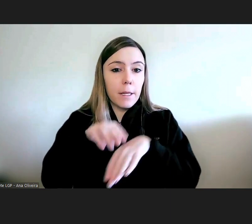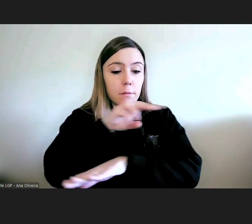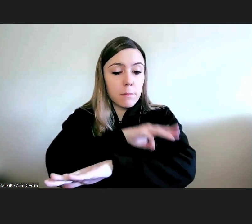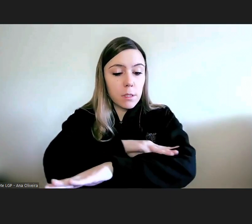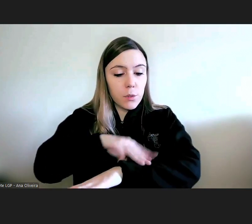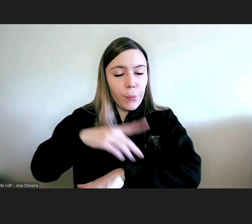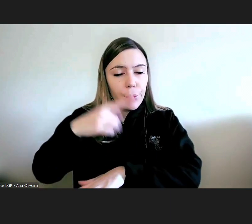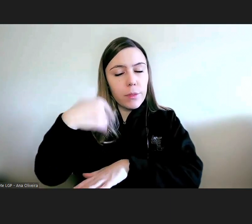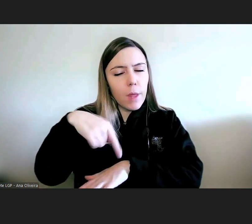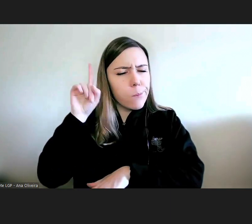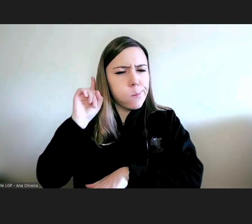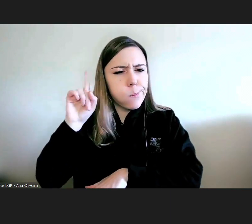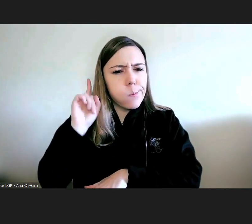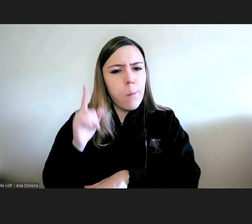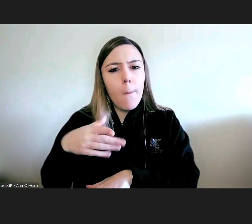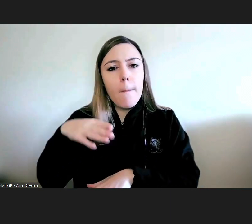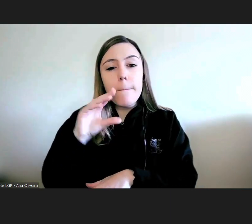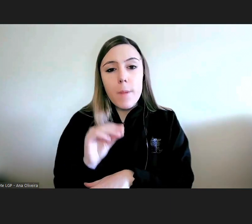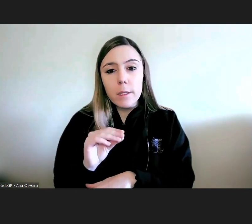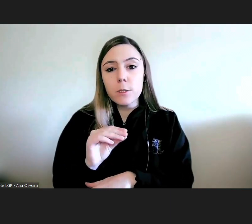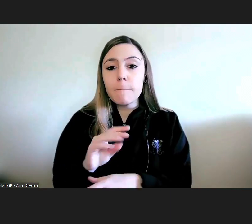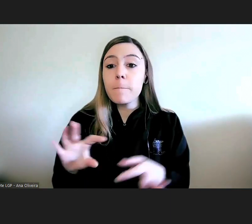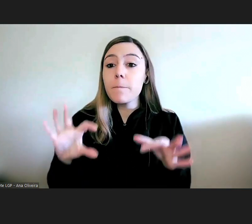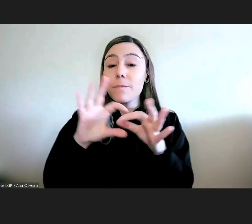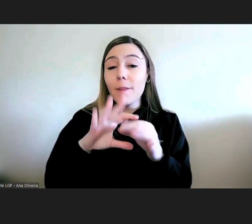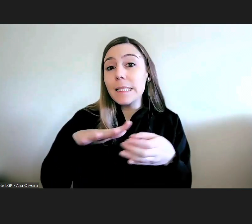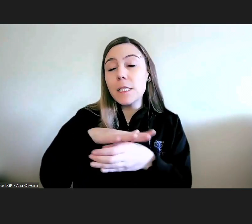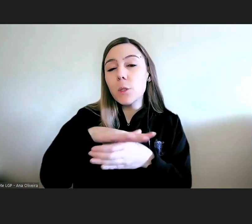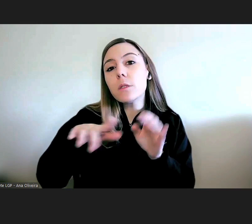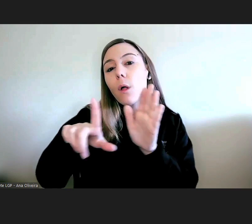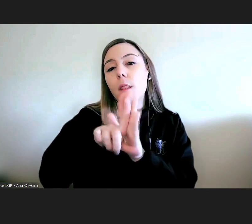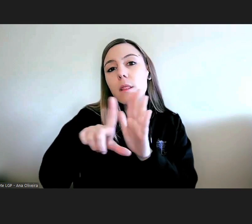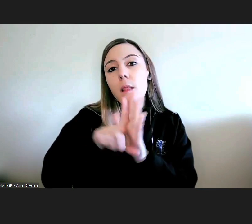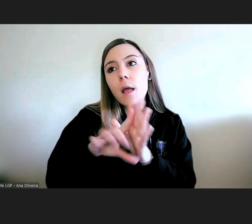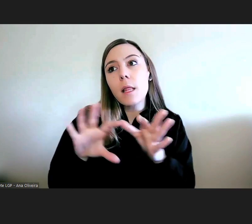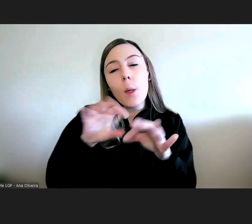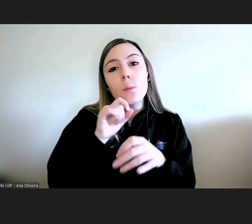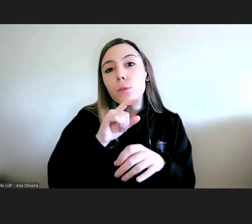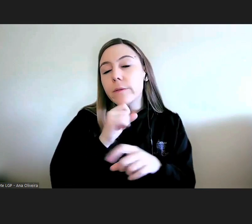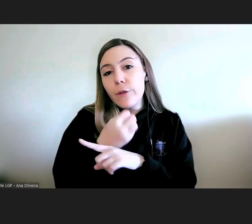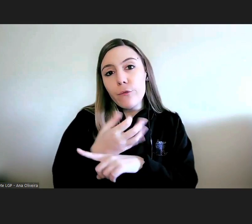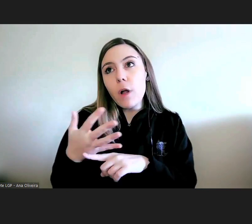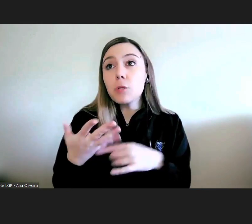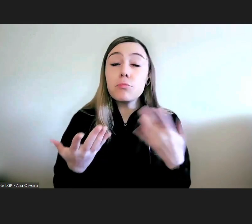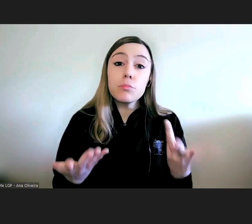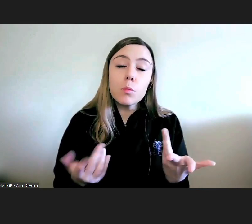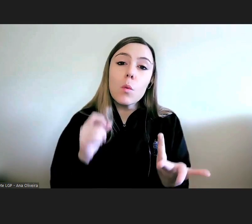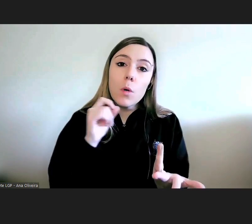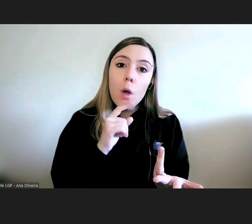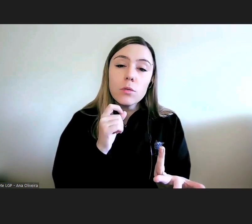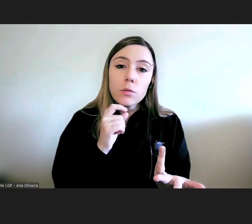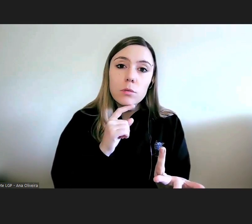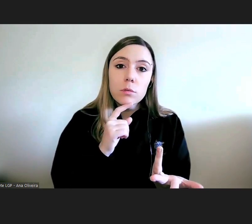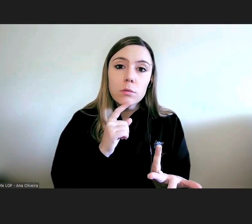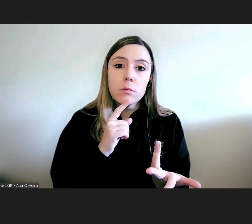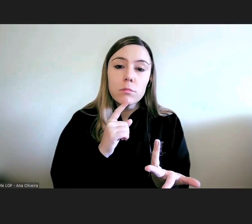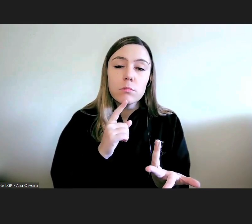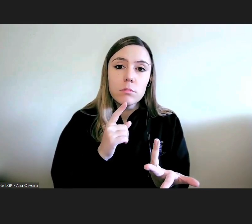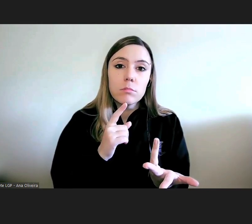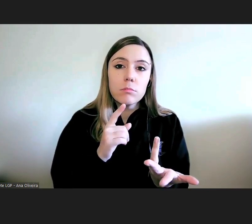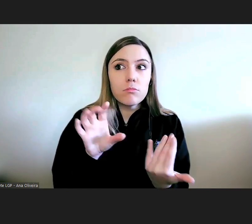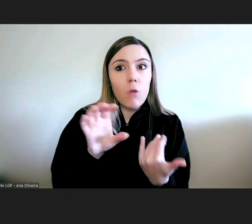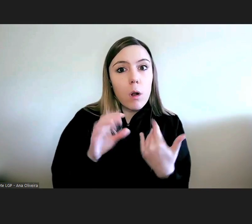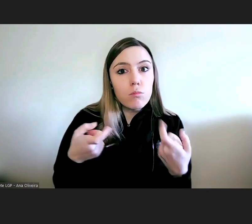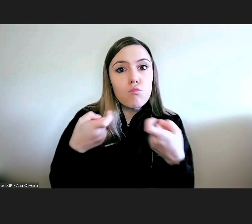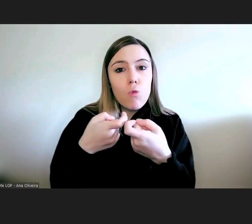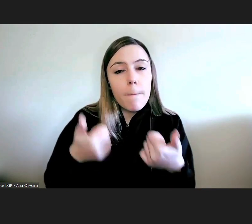mais pertinentes e que dentro de um quadro legal de várias opções enfim que possam responder melhor